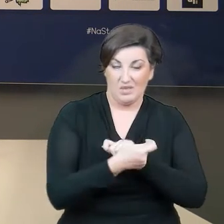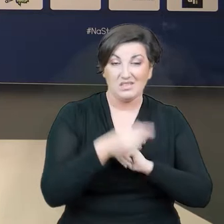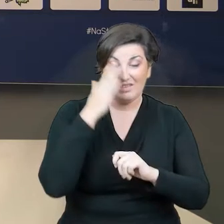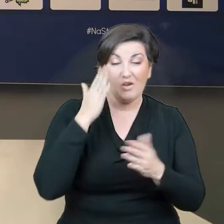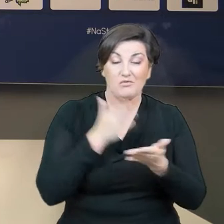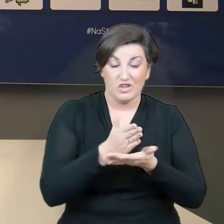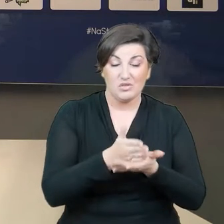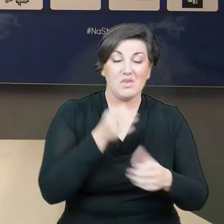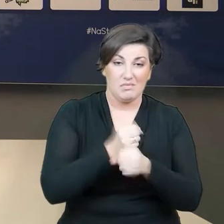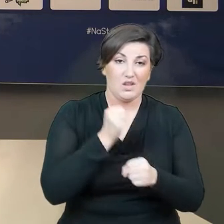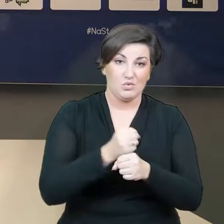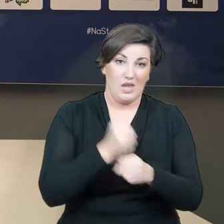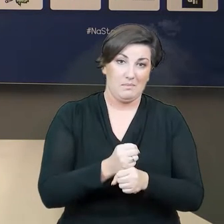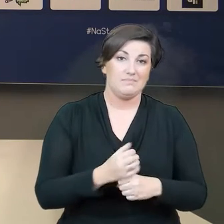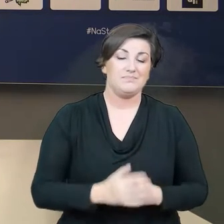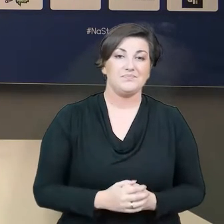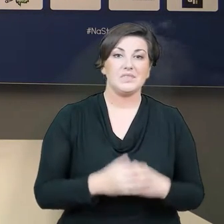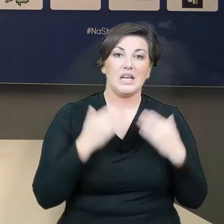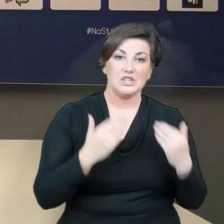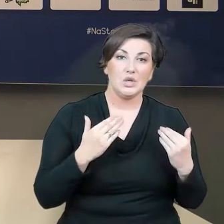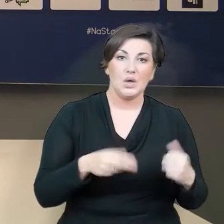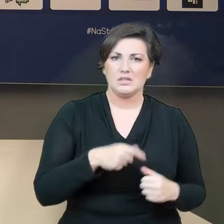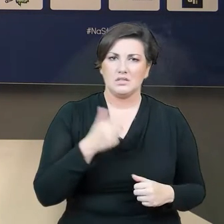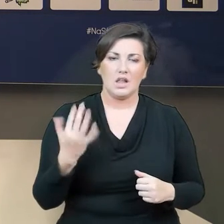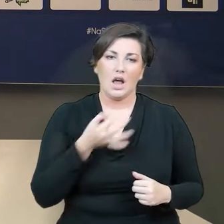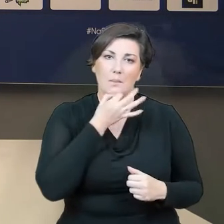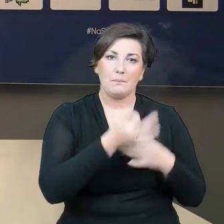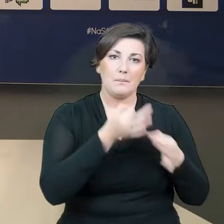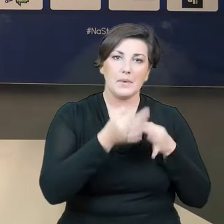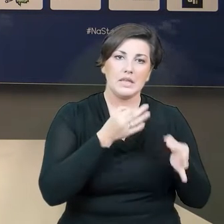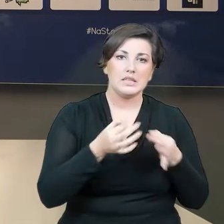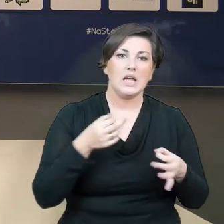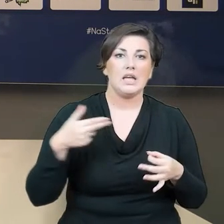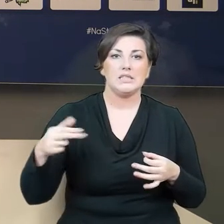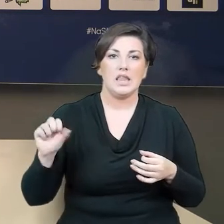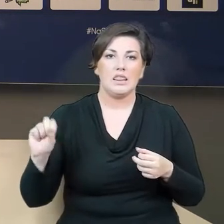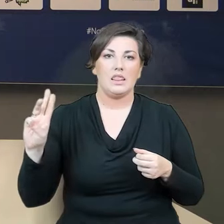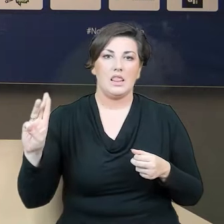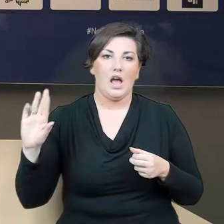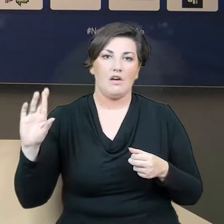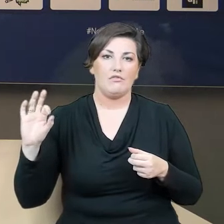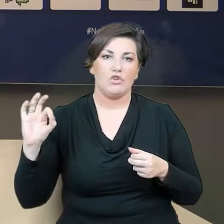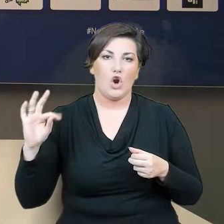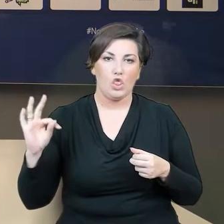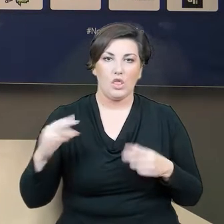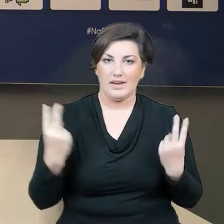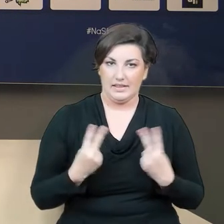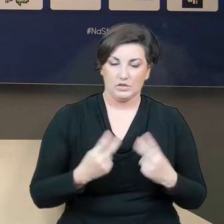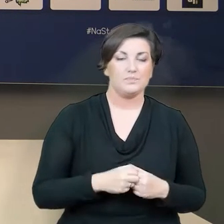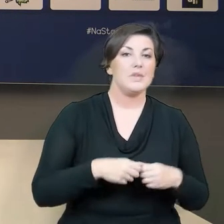tak pracujemy. Dziękuję. Teraz kilka pytań od redaktora Radosława Nawrota. Dzień dobry trenerze. Dzień dobry. Każdy